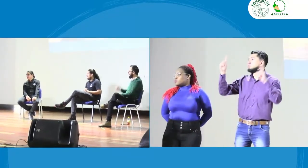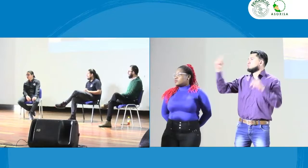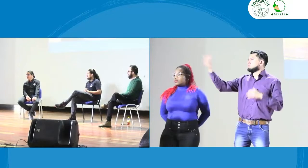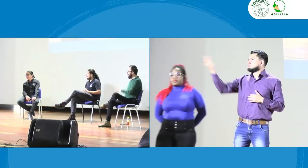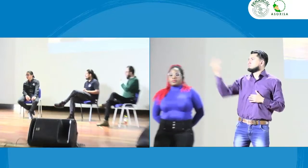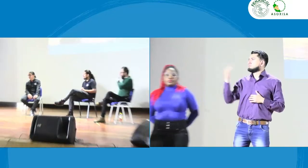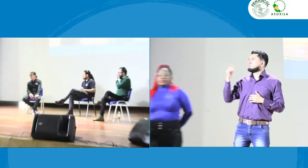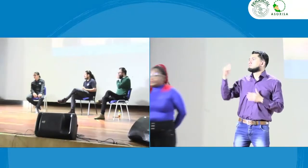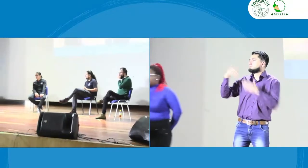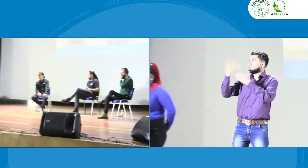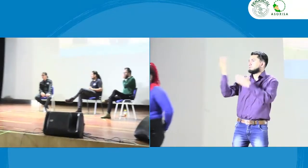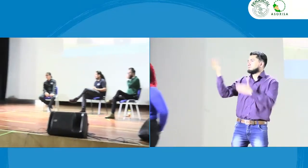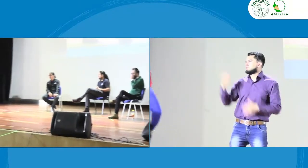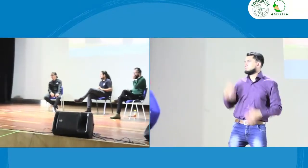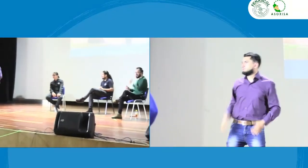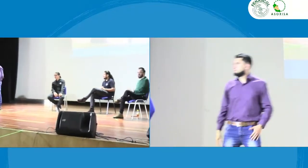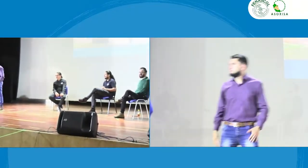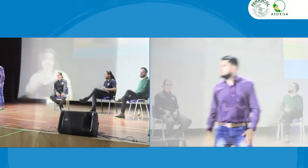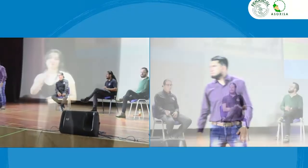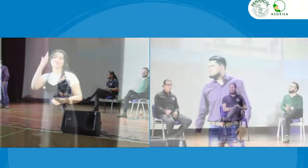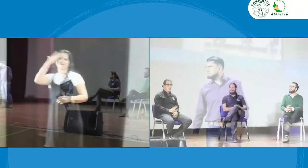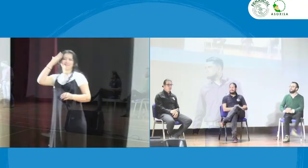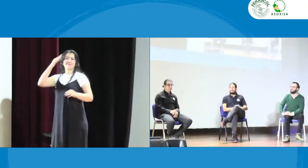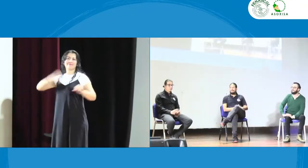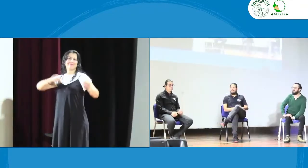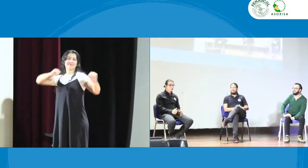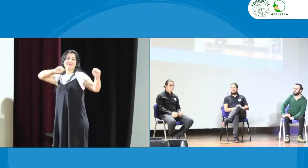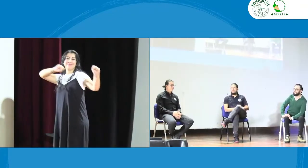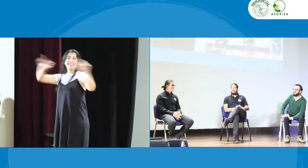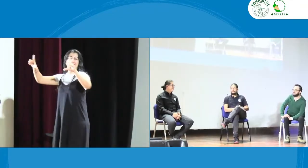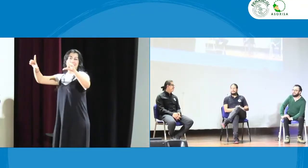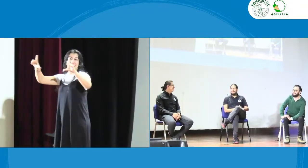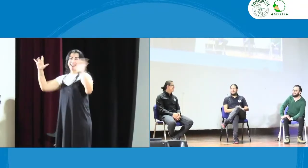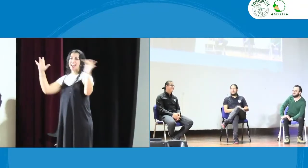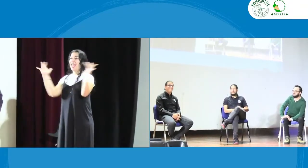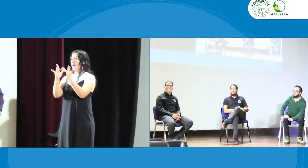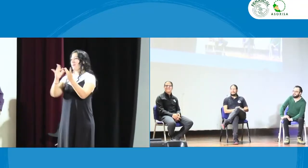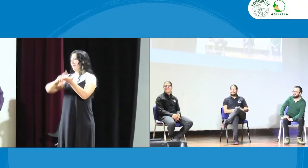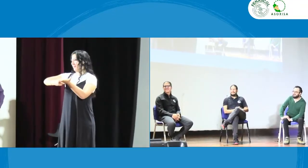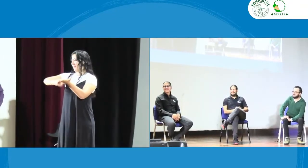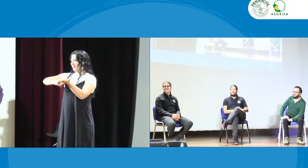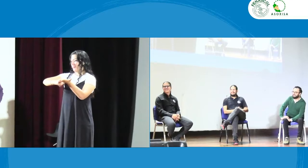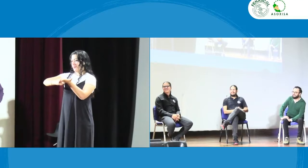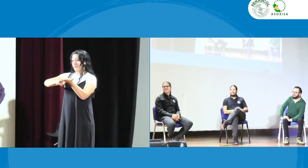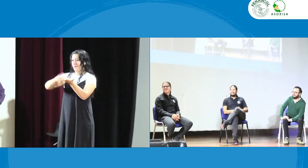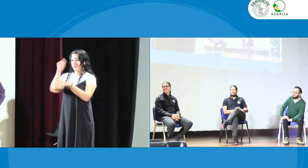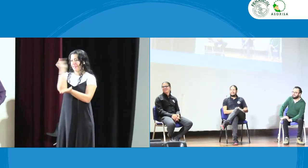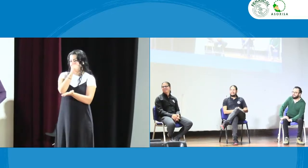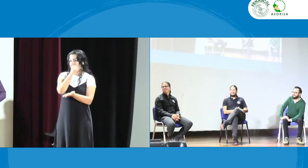acá que tiene una pregunta empecemos hola hola